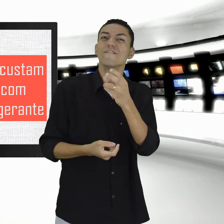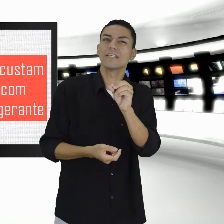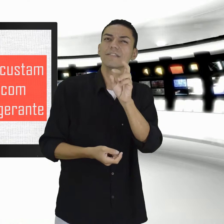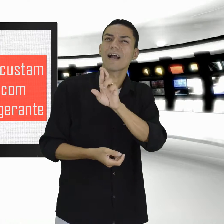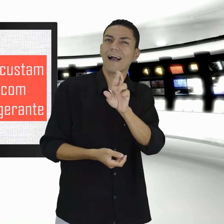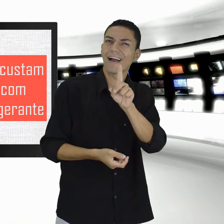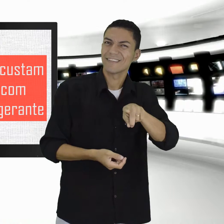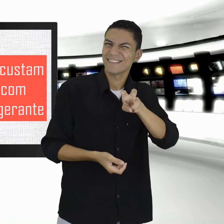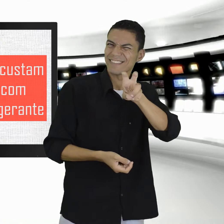e-mail